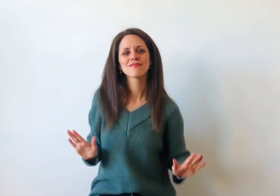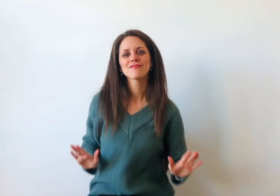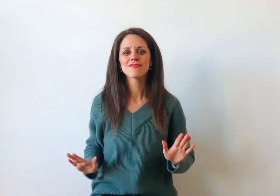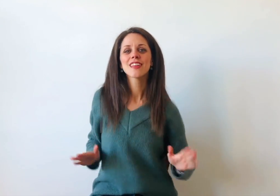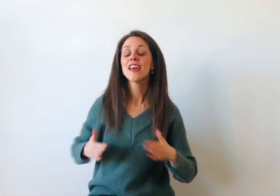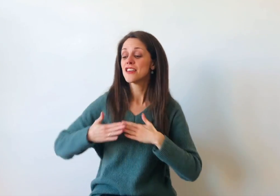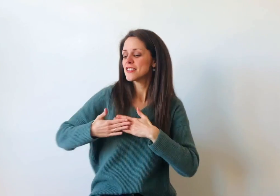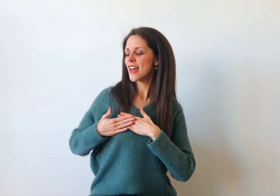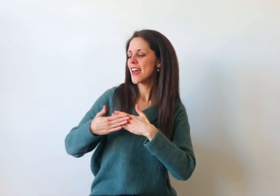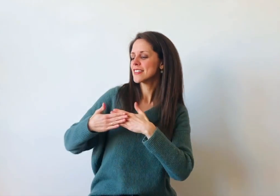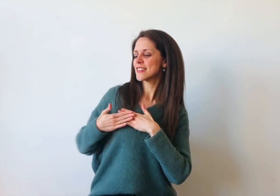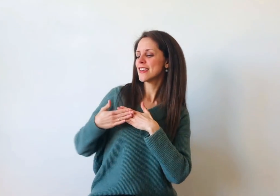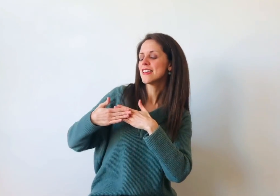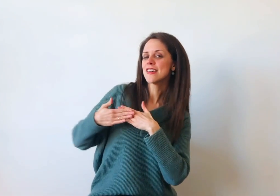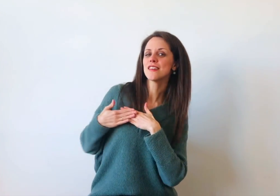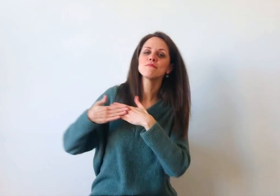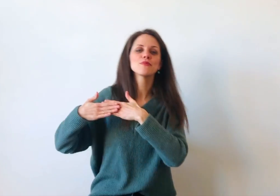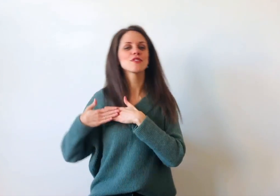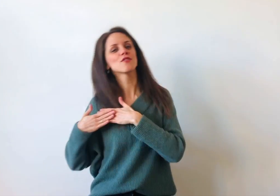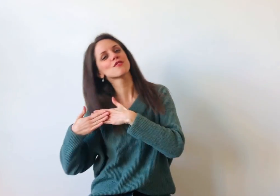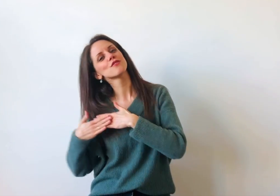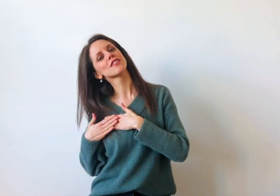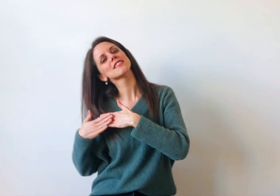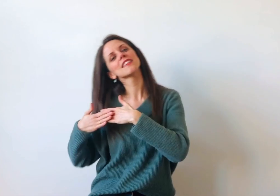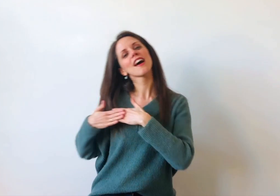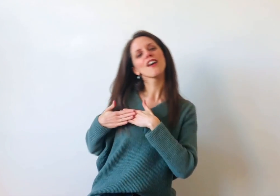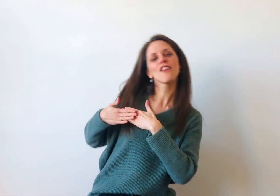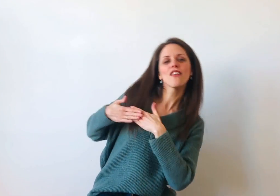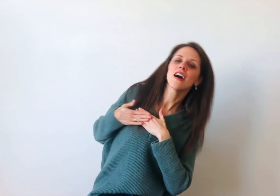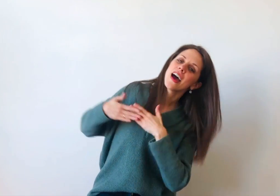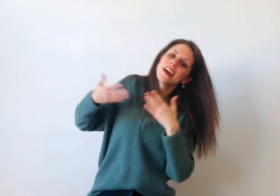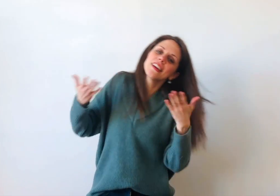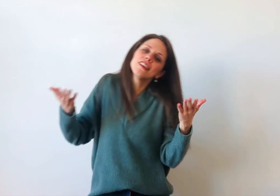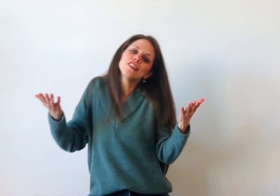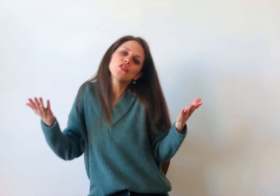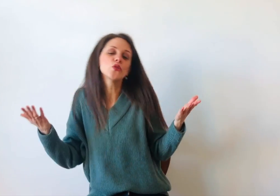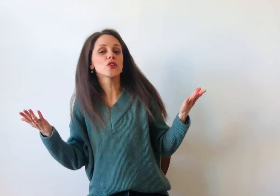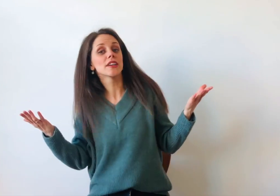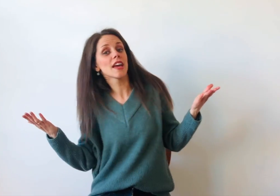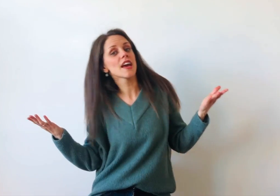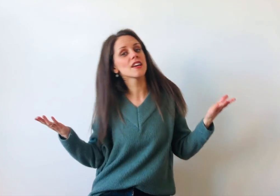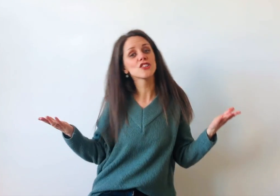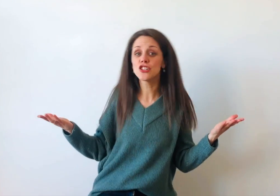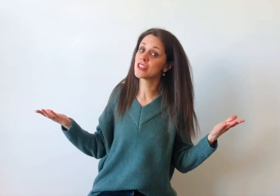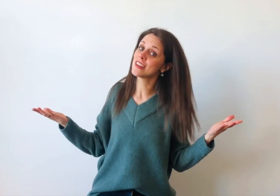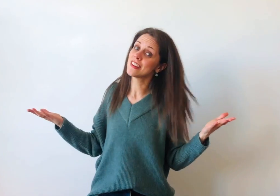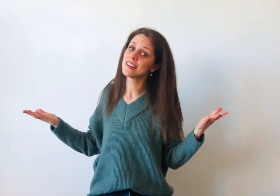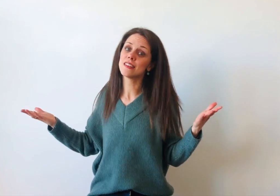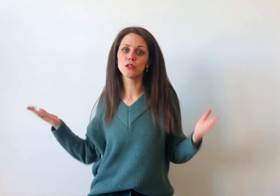Segue sempre o teu coração Aquilo que queres ter